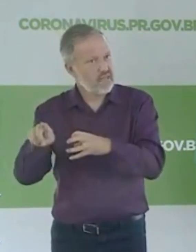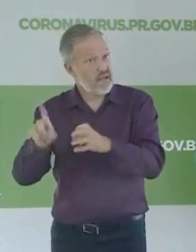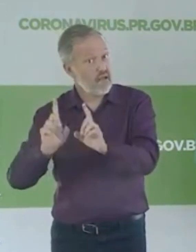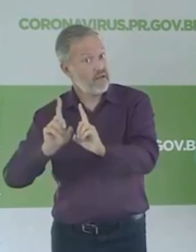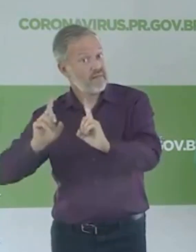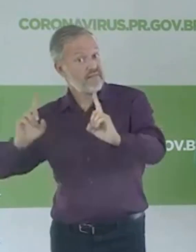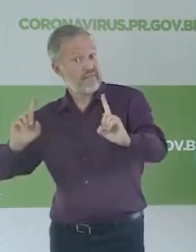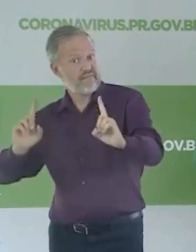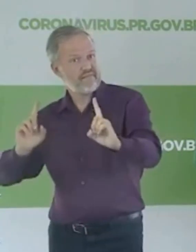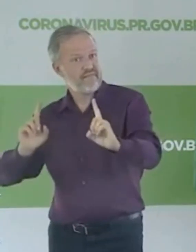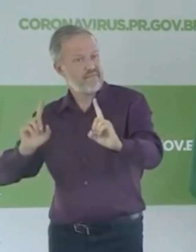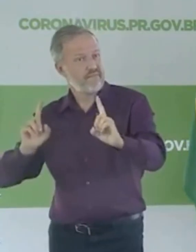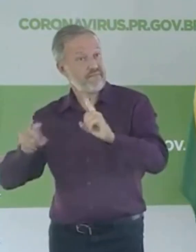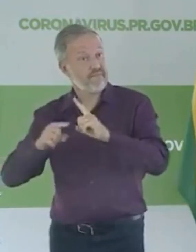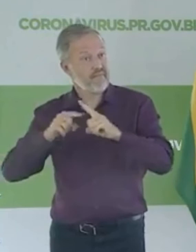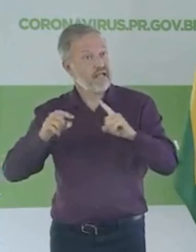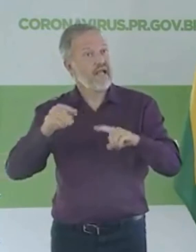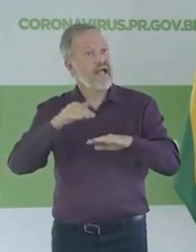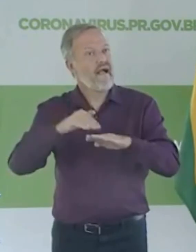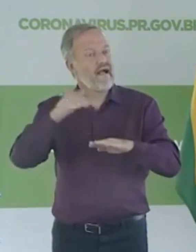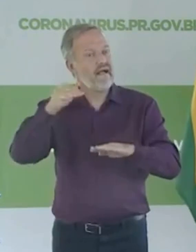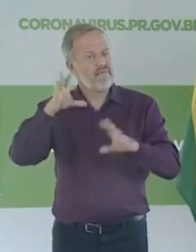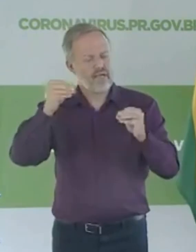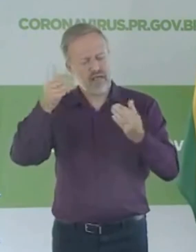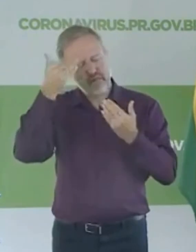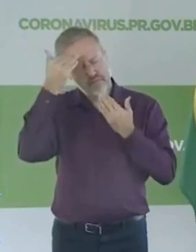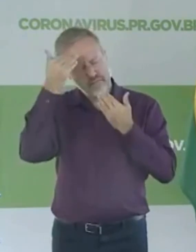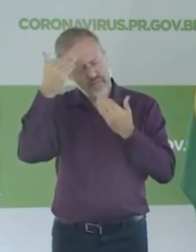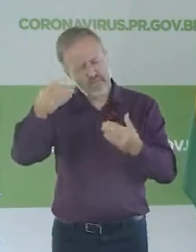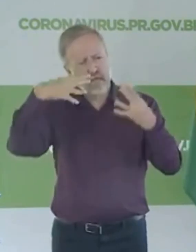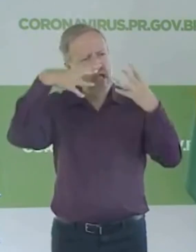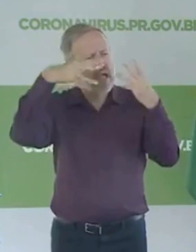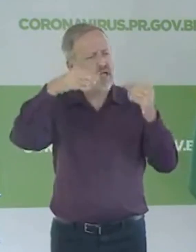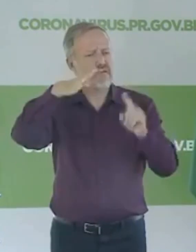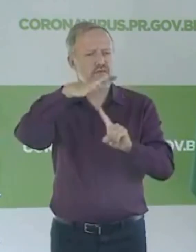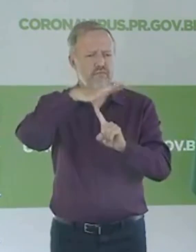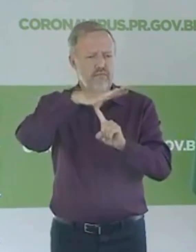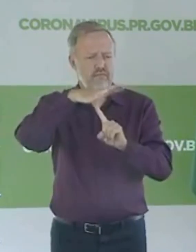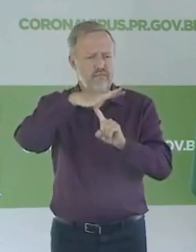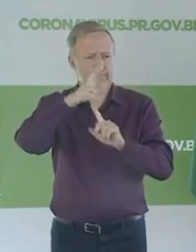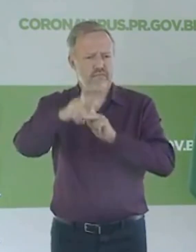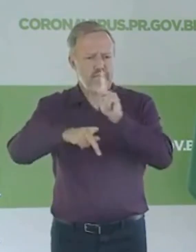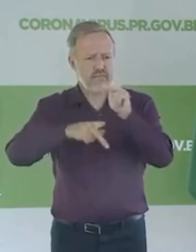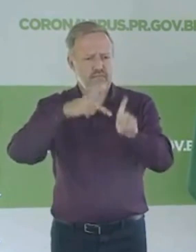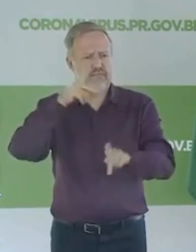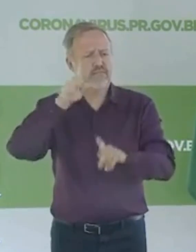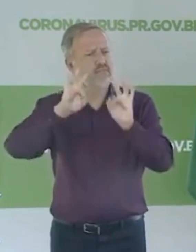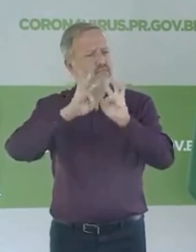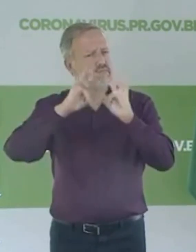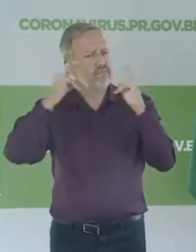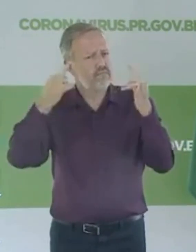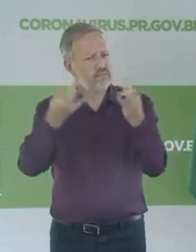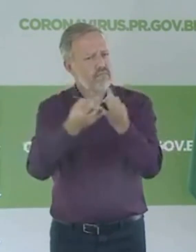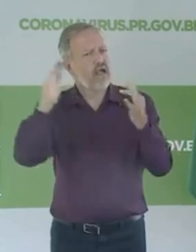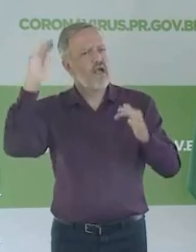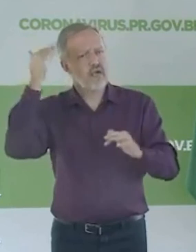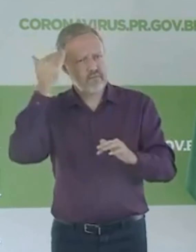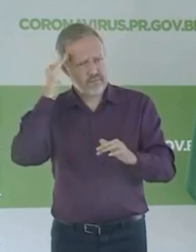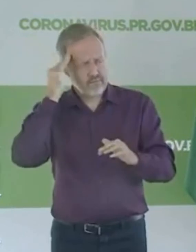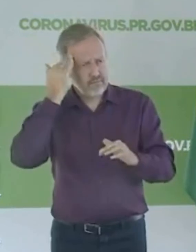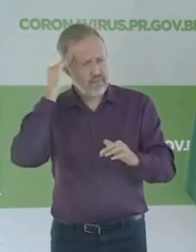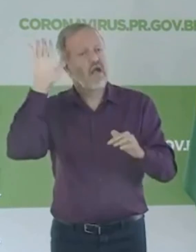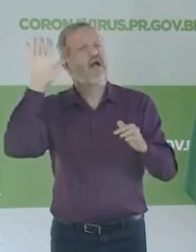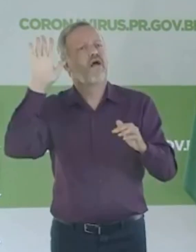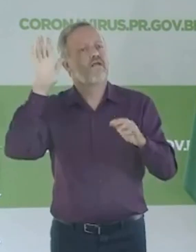necessidade. Mas acima de tudo fica aqui a minha gratidão a todos os paranaenses, a todas as famílias que têm compreendido esse momento e que sabem